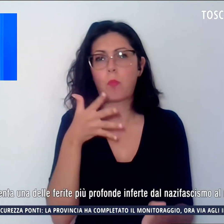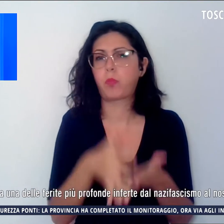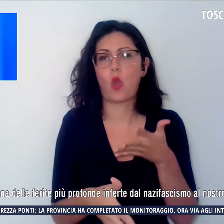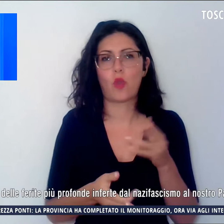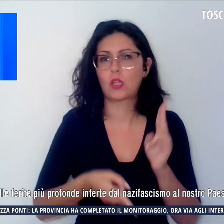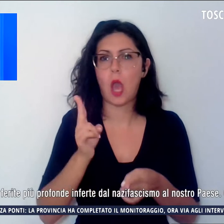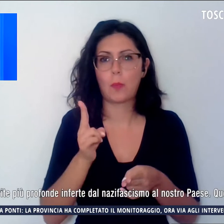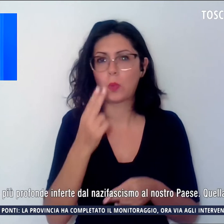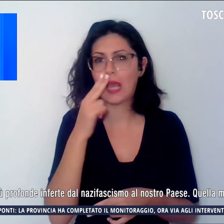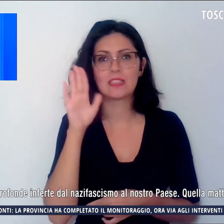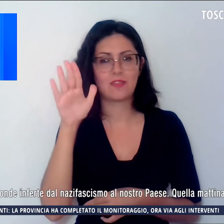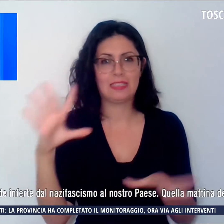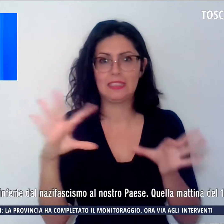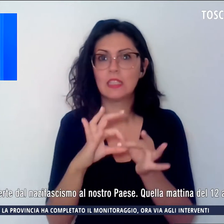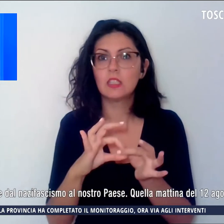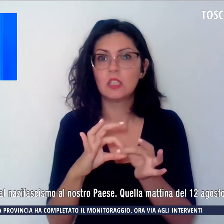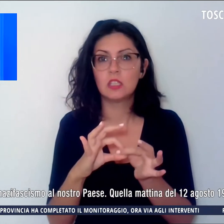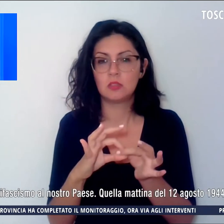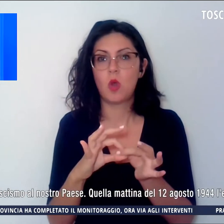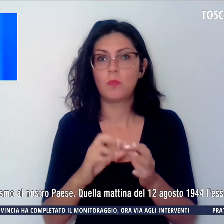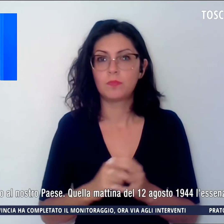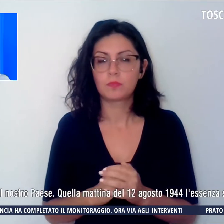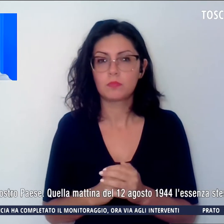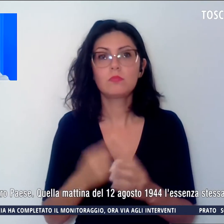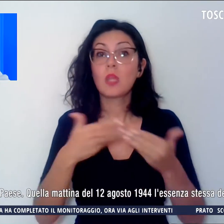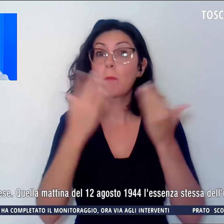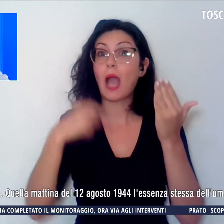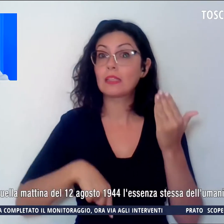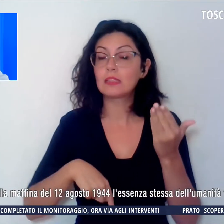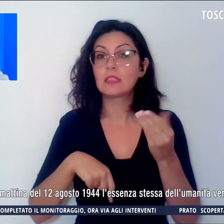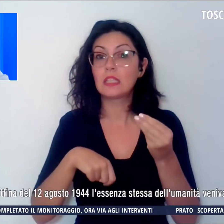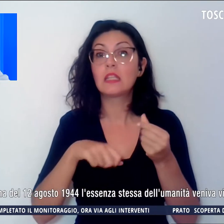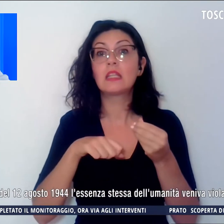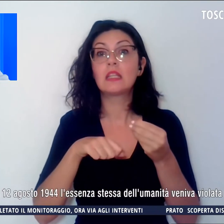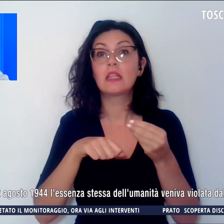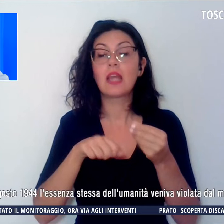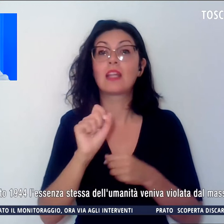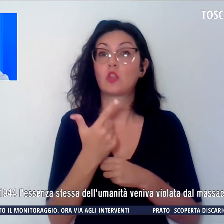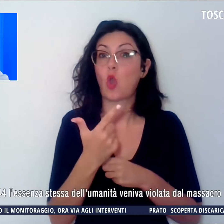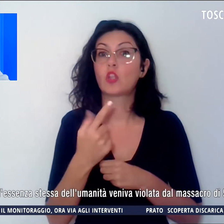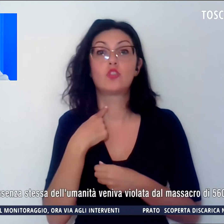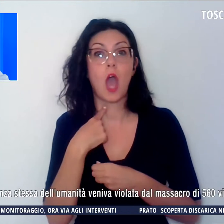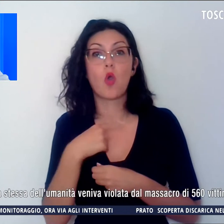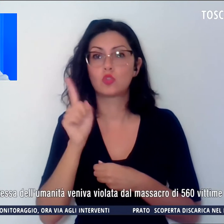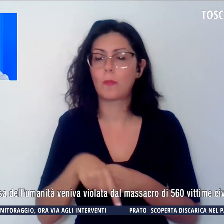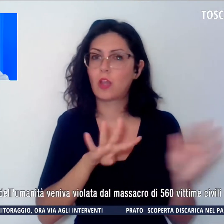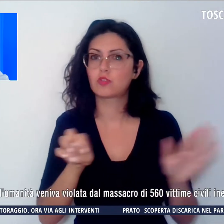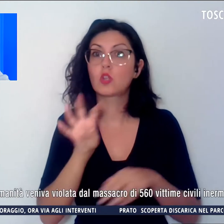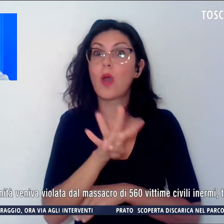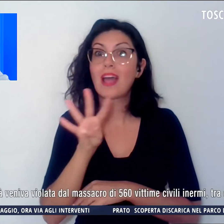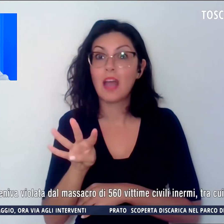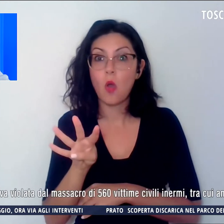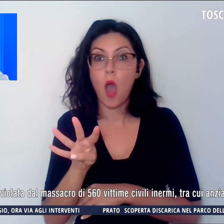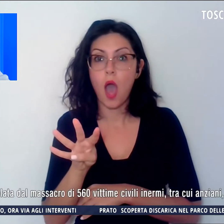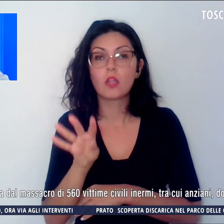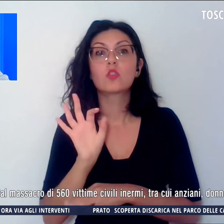nazifascismo al nostro paese. Quella mattina del 12 agosto 1944, l'essenza stessa